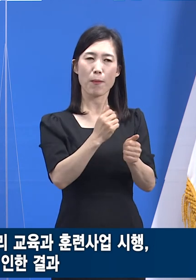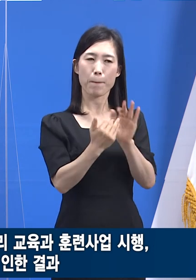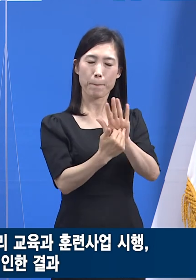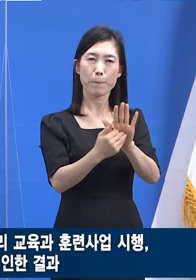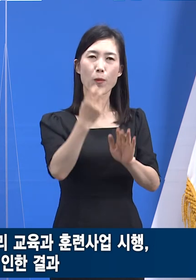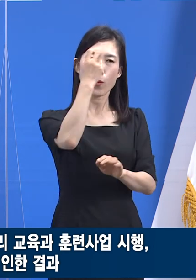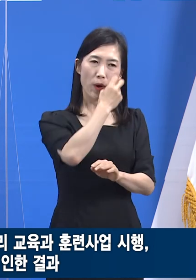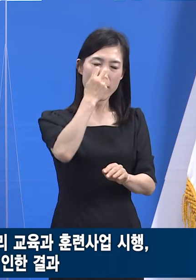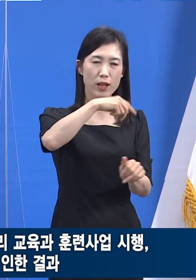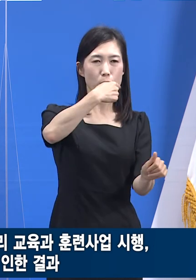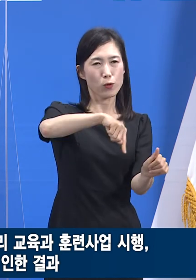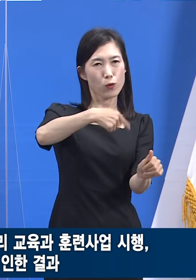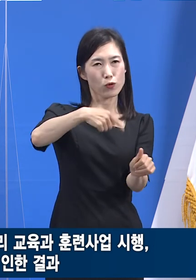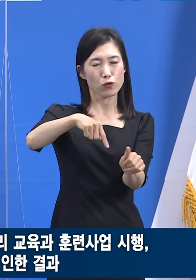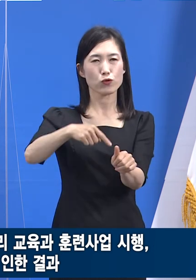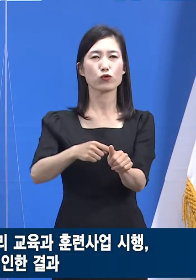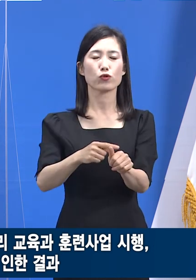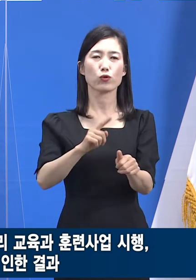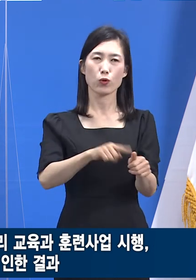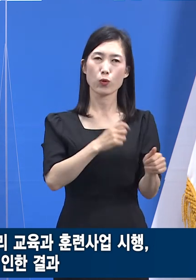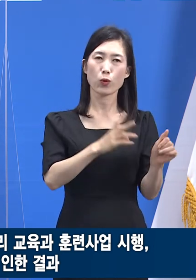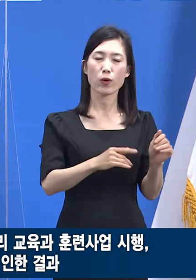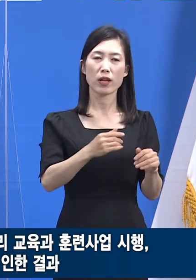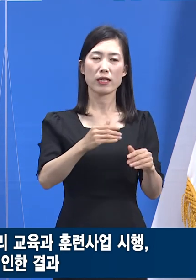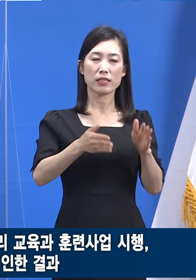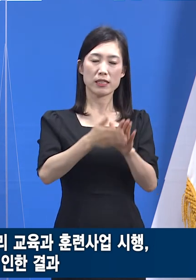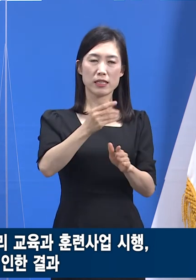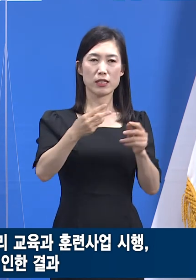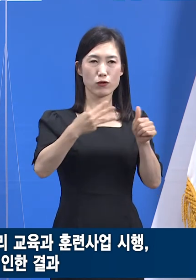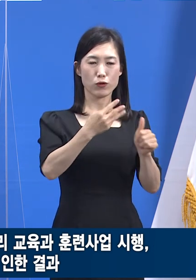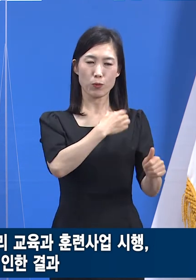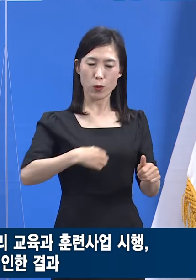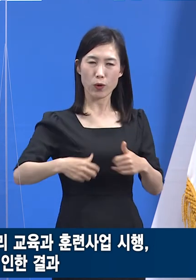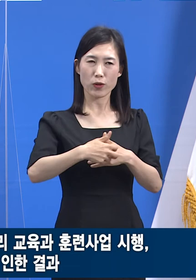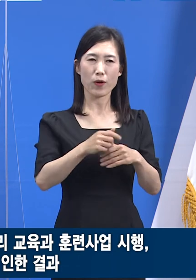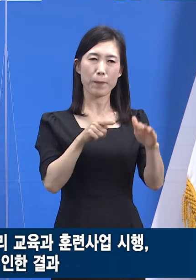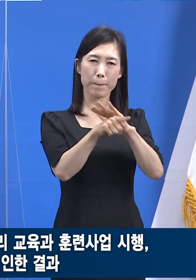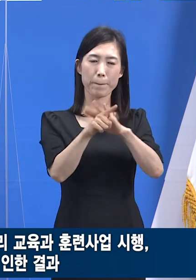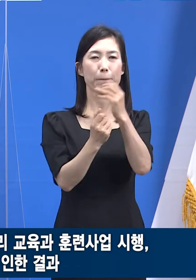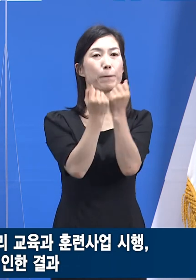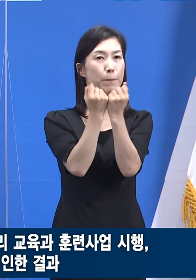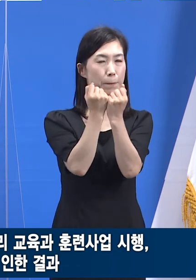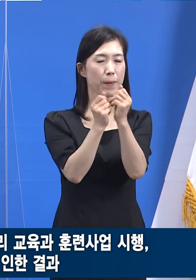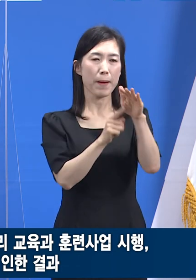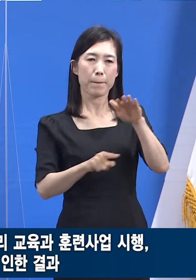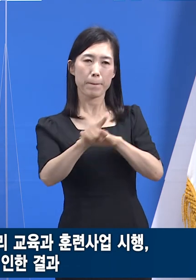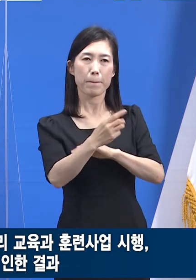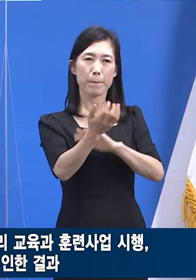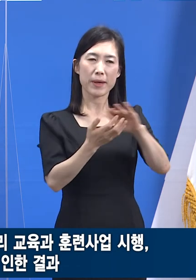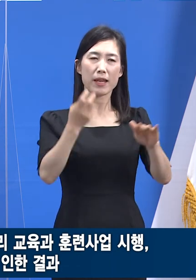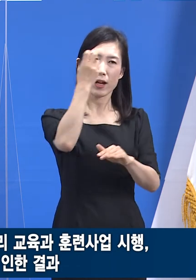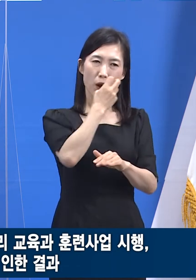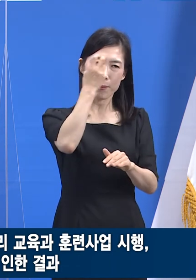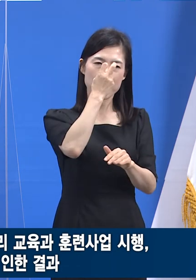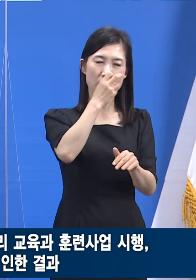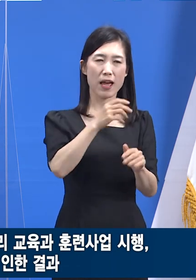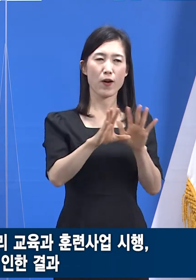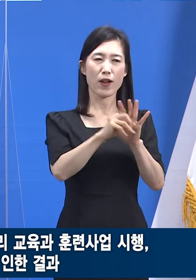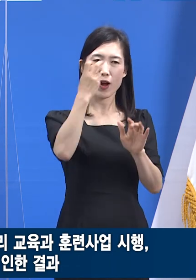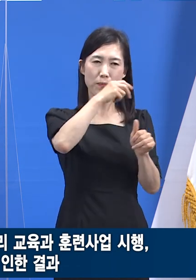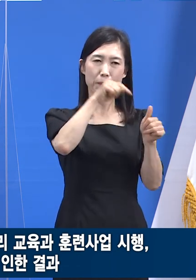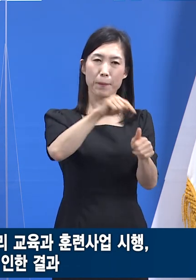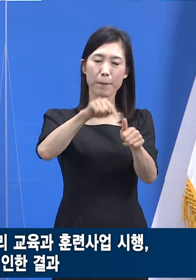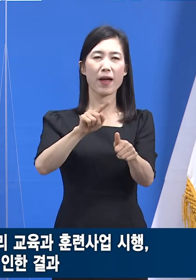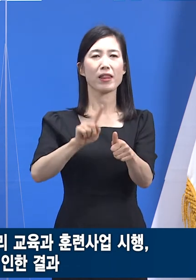사업을 실행한 것 시군 보건소와 대상시설의 노력으로 주기적 선제검사를 진행해 온 것 등이 그 기반이